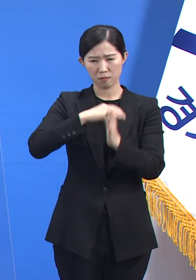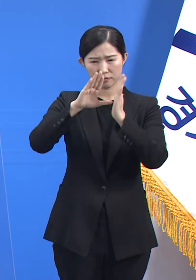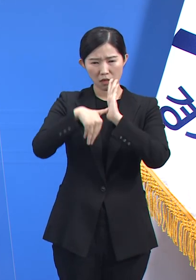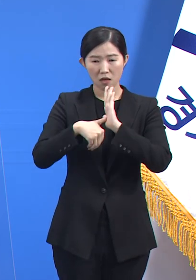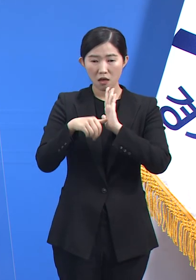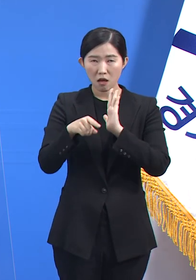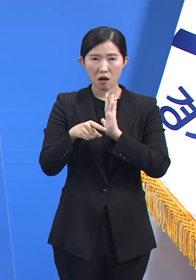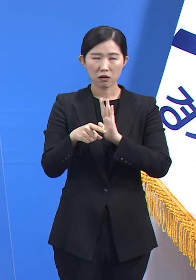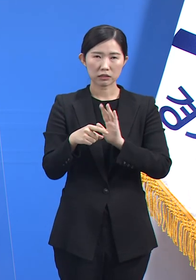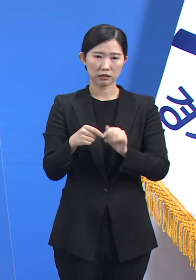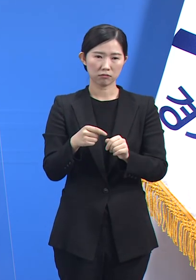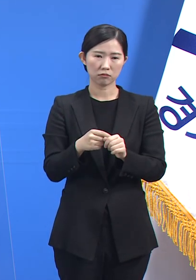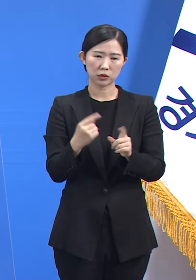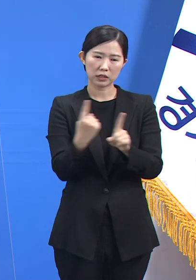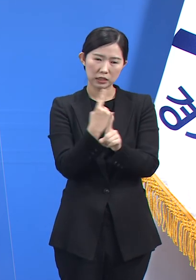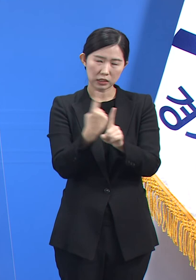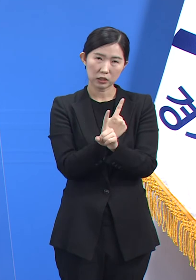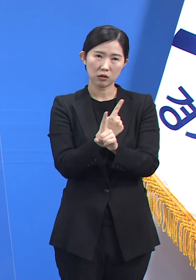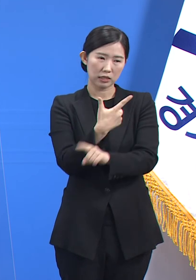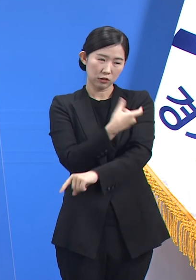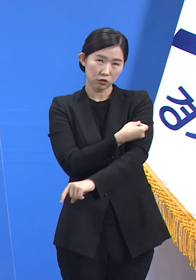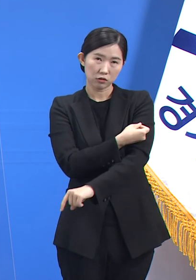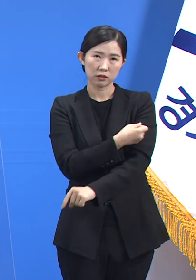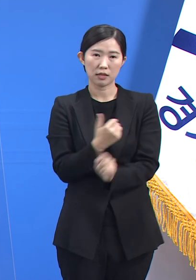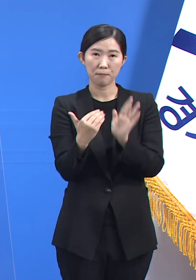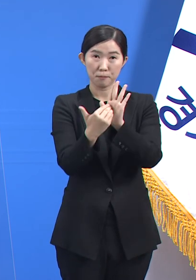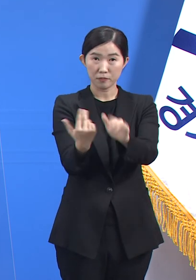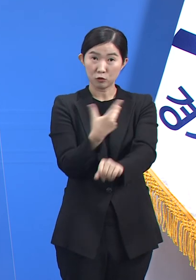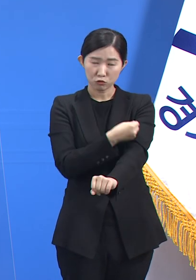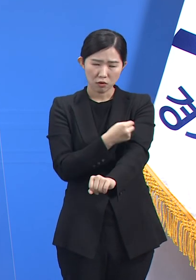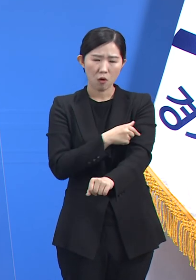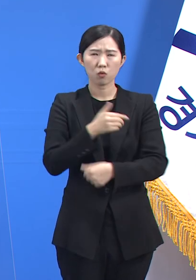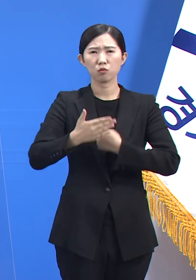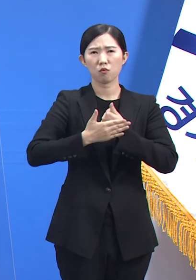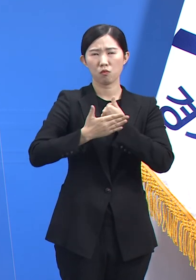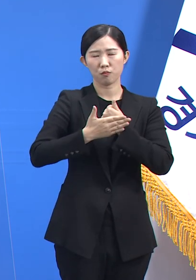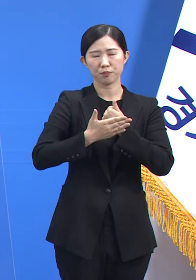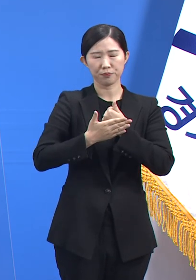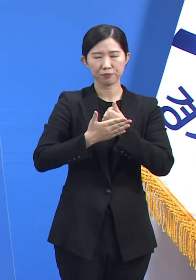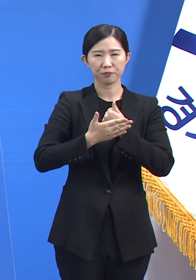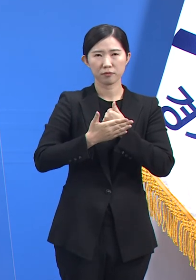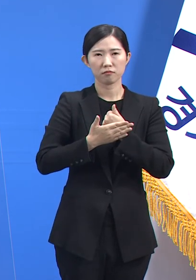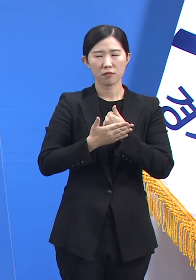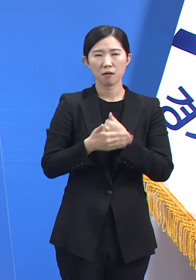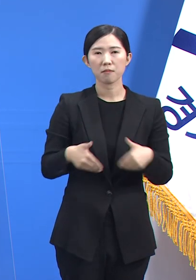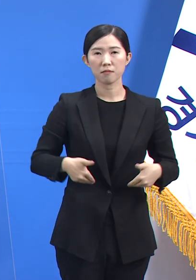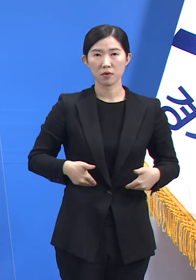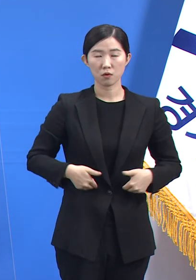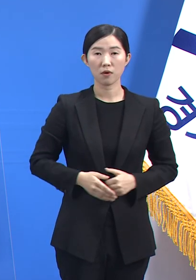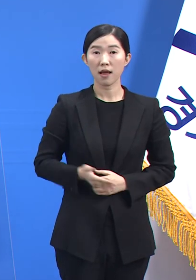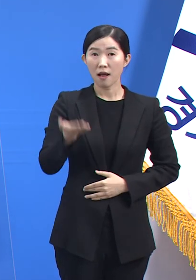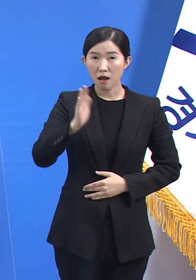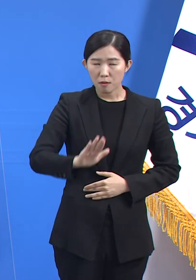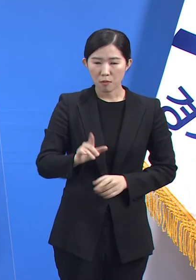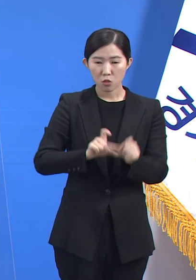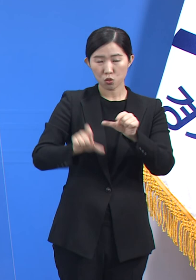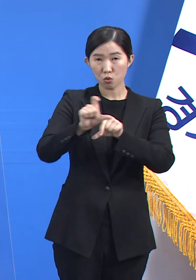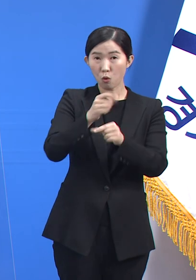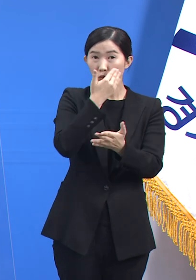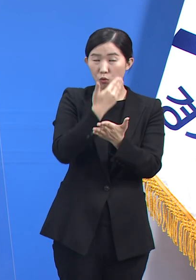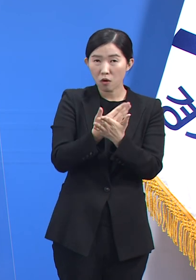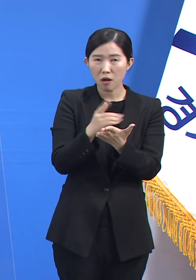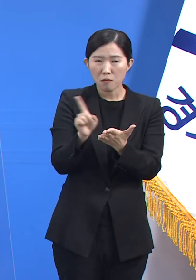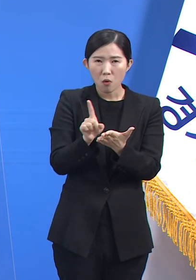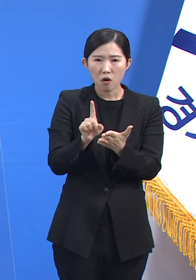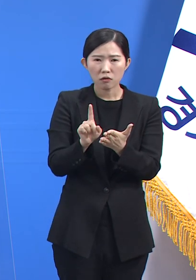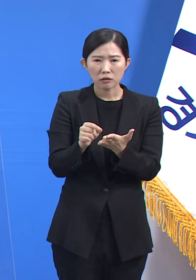물론 중요합니다. 하지만 그보다 중요한 것은 대응의 기본원리를 정확하게 이해하고 제대로 실천하는 것입니다.